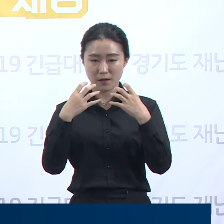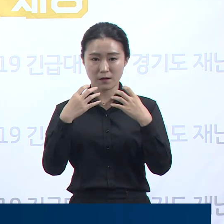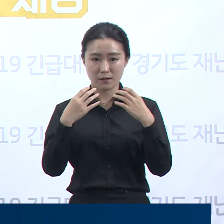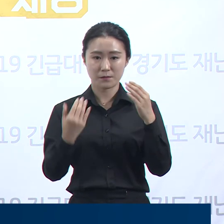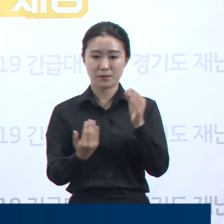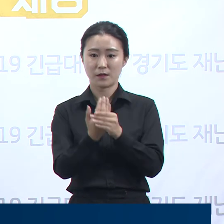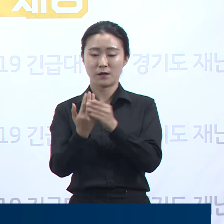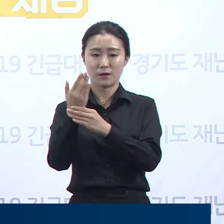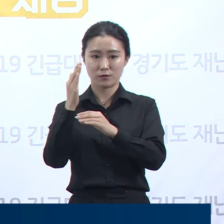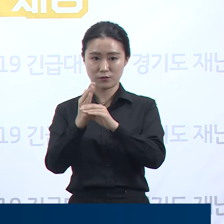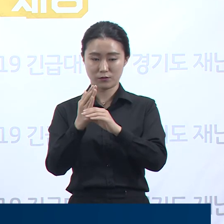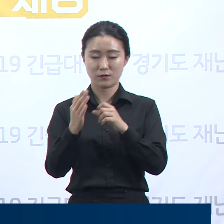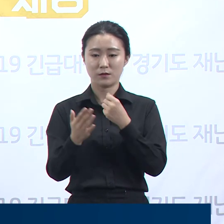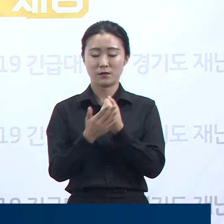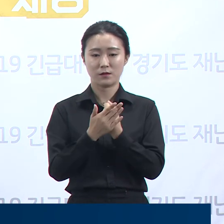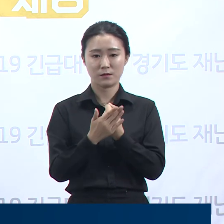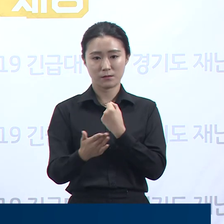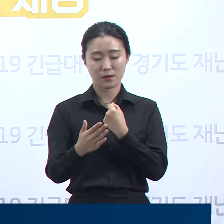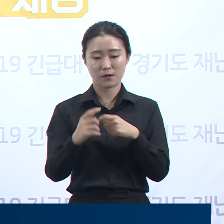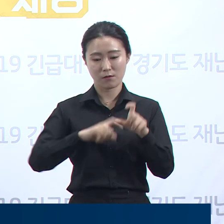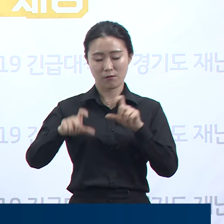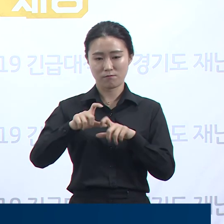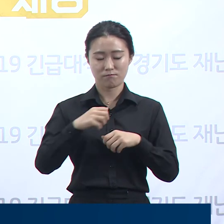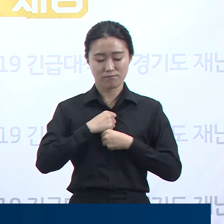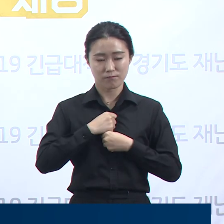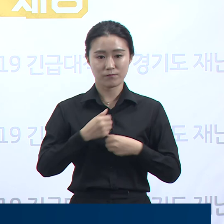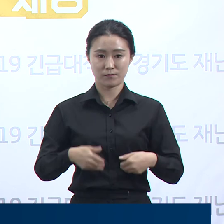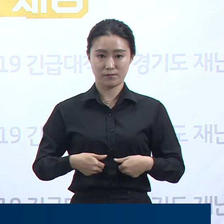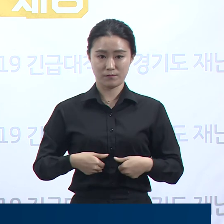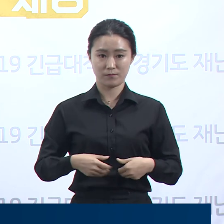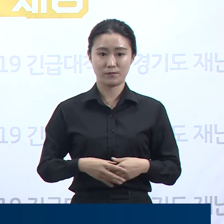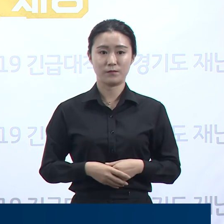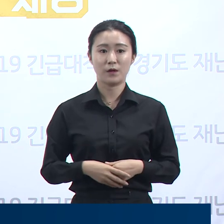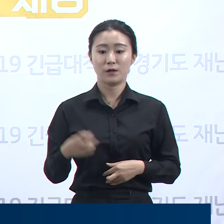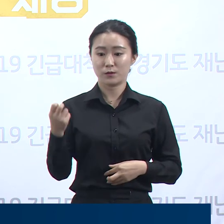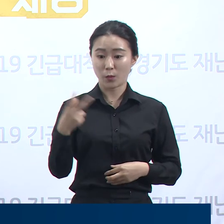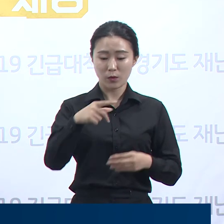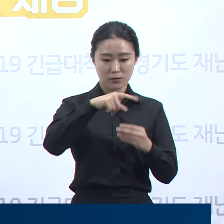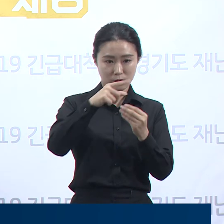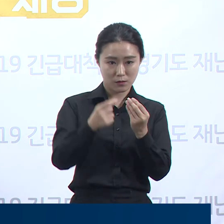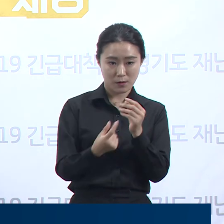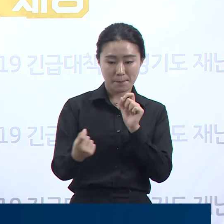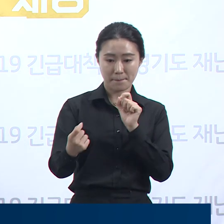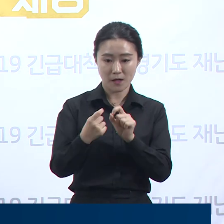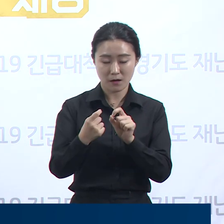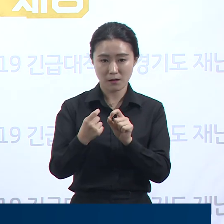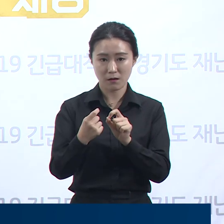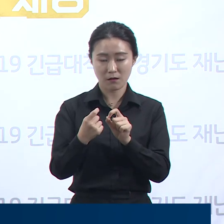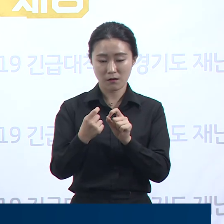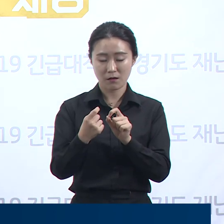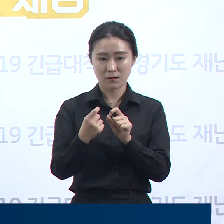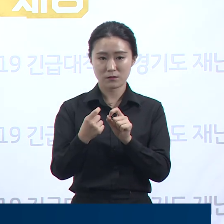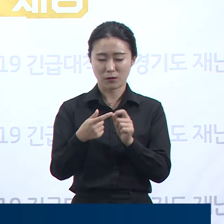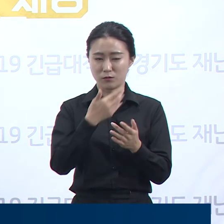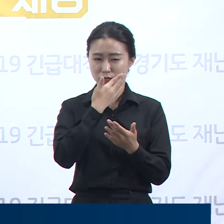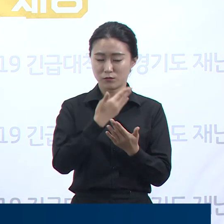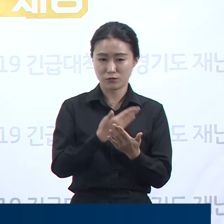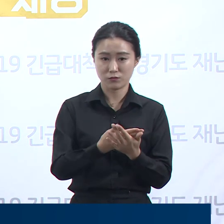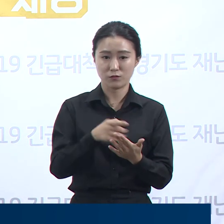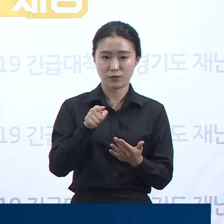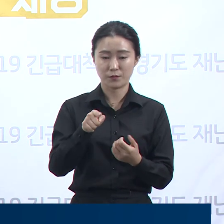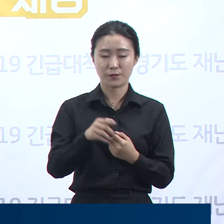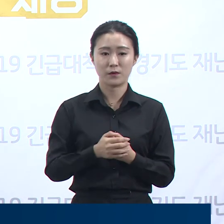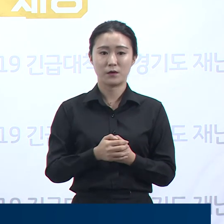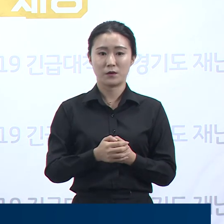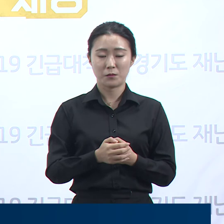폭발적인 증가세로 돌아설 수 있습니다. 곧 다가오는 추석 연휴가 코로나19 확산이냐 감소냐를 판가름하게 할 것입니다.